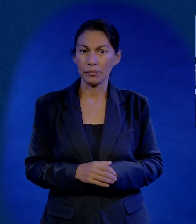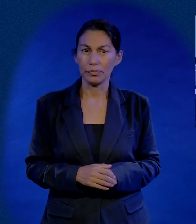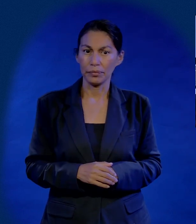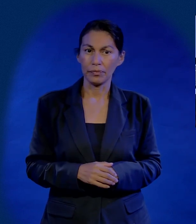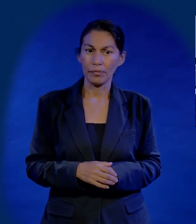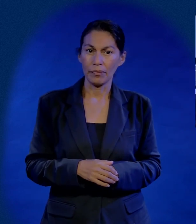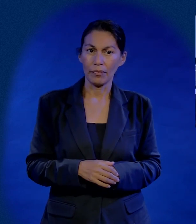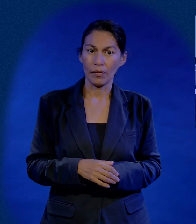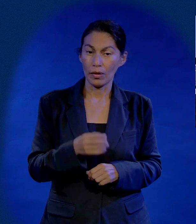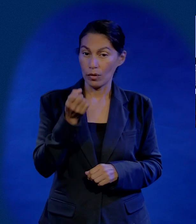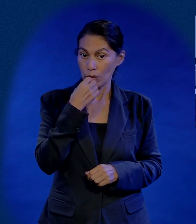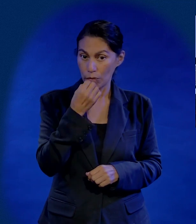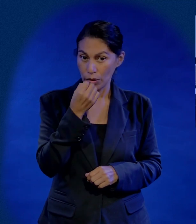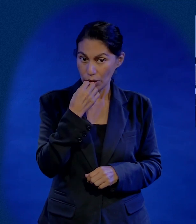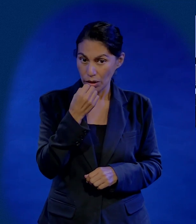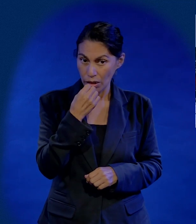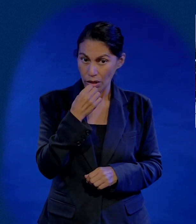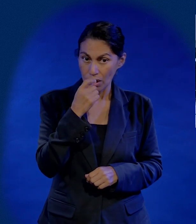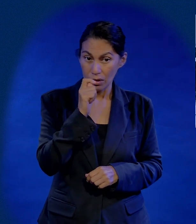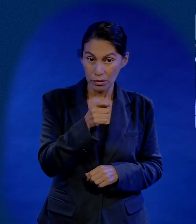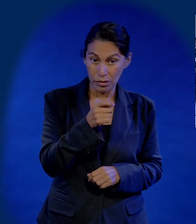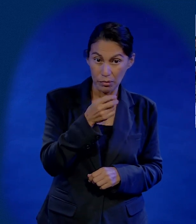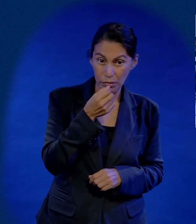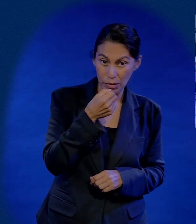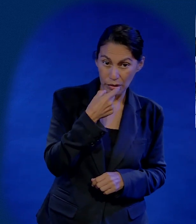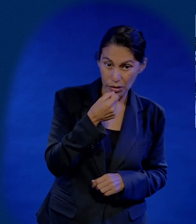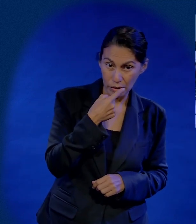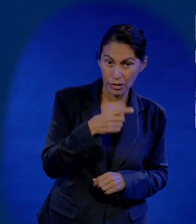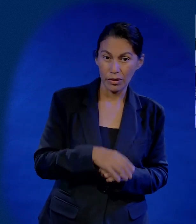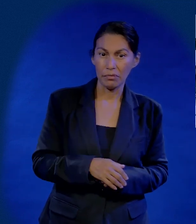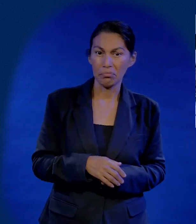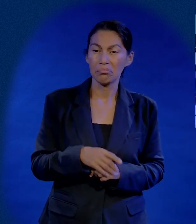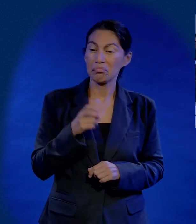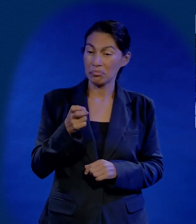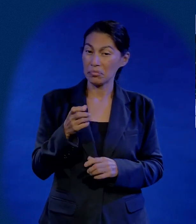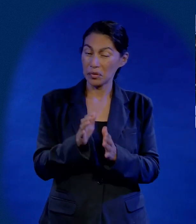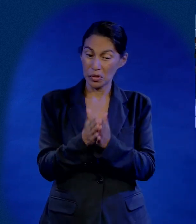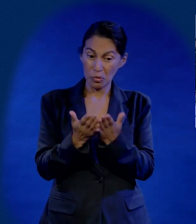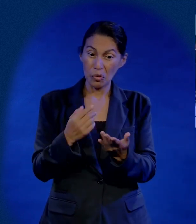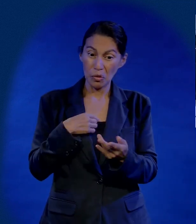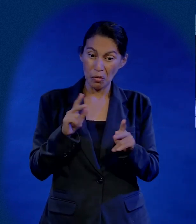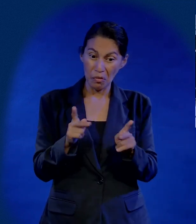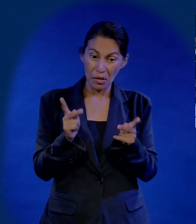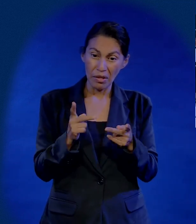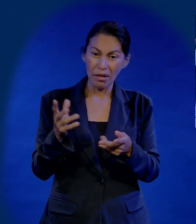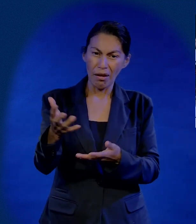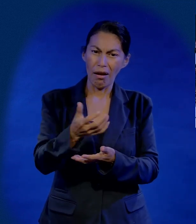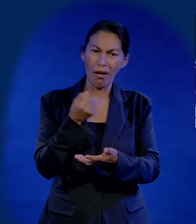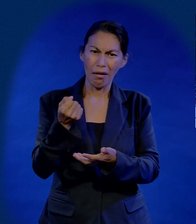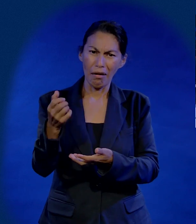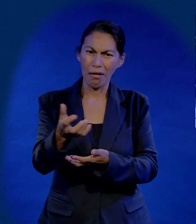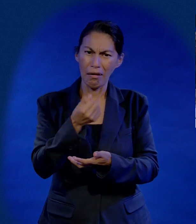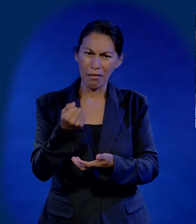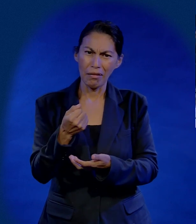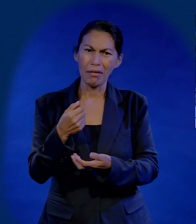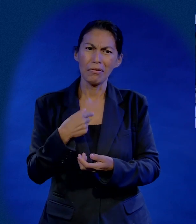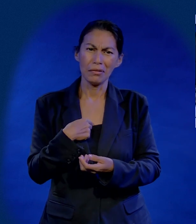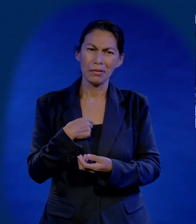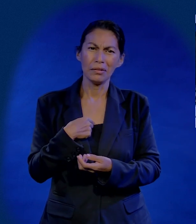Yo lo veo y late mi corazón de alegría por ese libro. Con ese libro saqué algunas becas en Cristo. Yo lo amo,